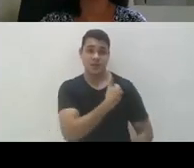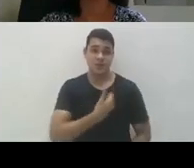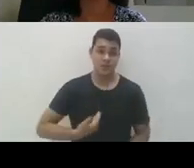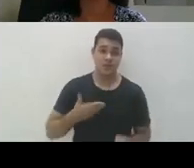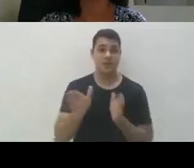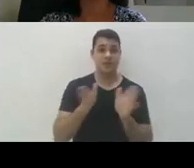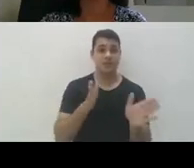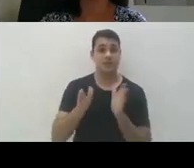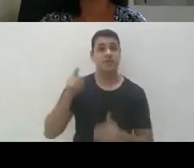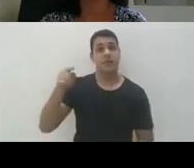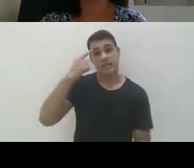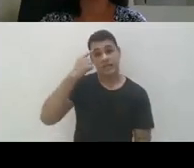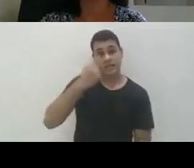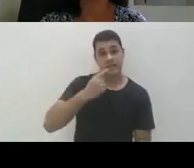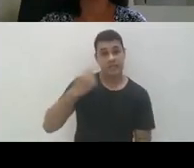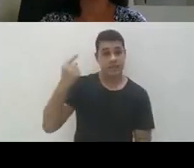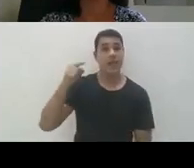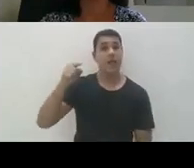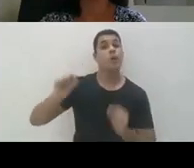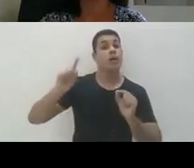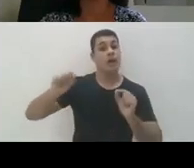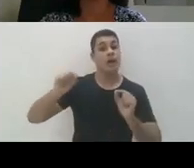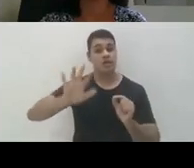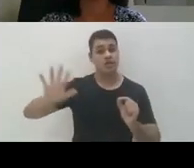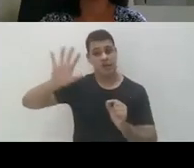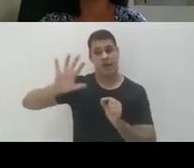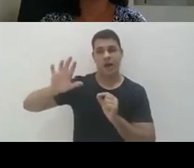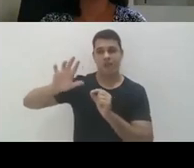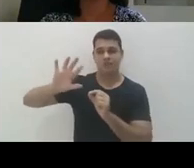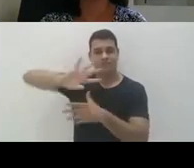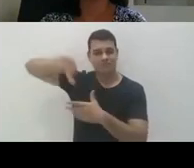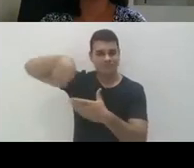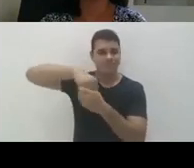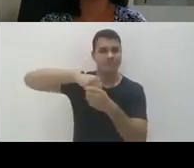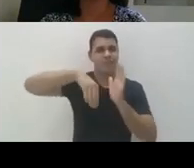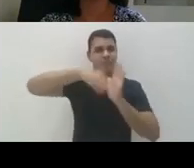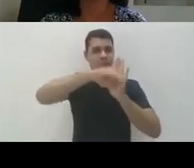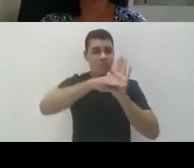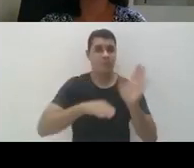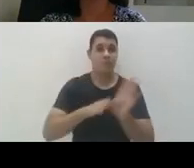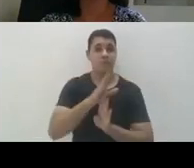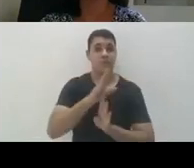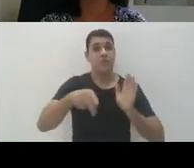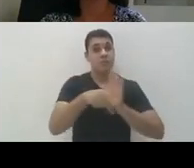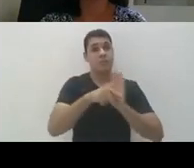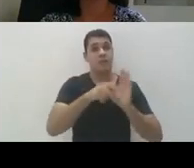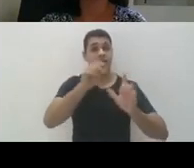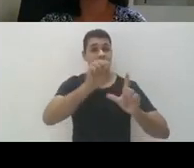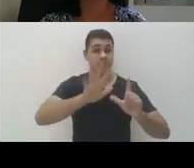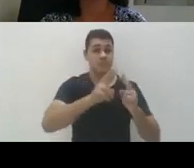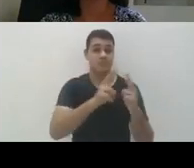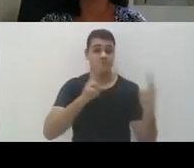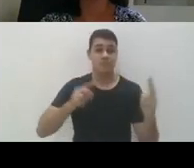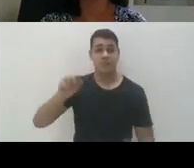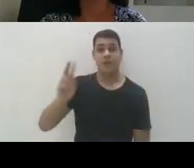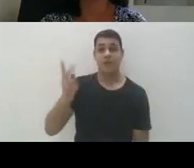Ela diz que a ideia é disponibilizar informações gerais sobre a produção de conteúdo acessível na web. Por outro lado, a Ilda coloca,